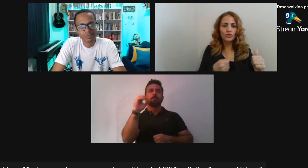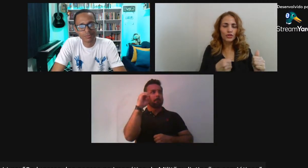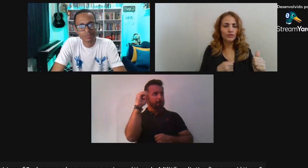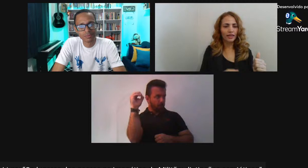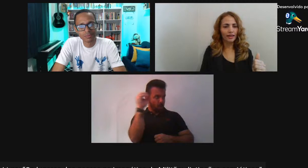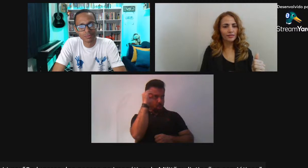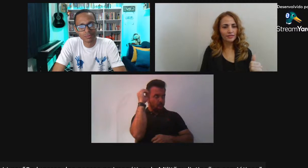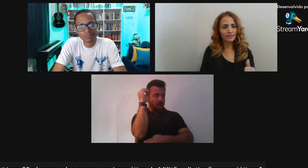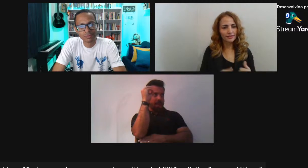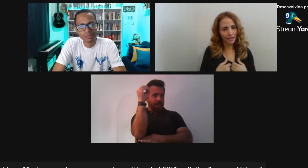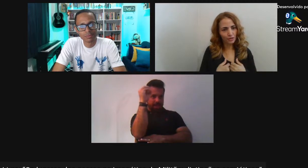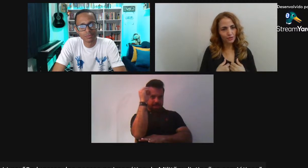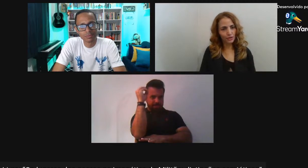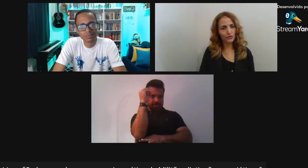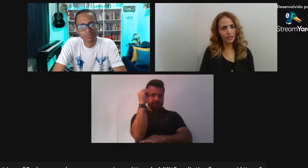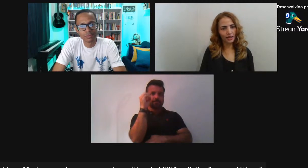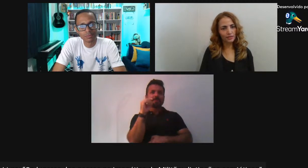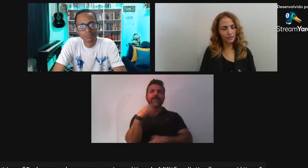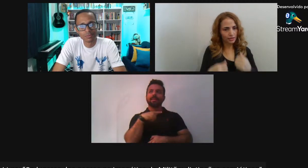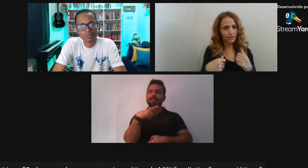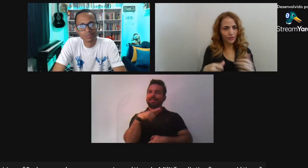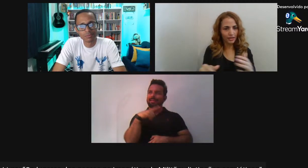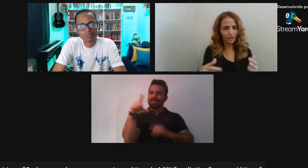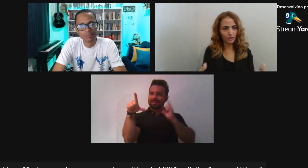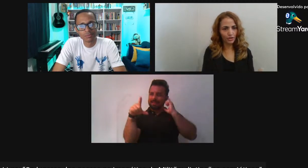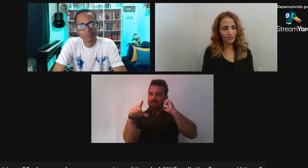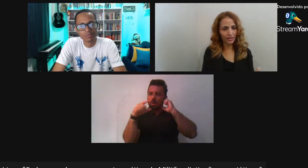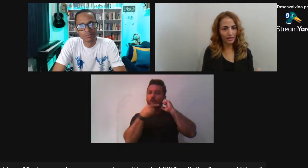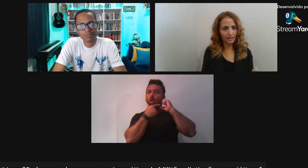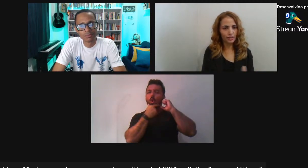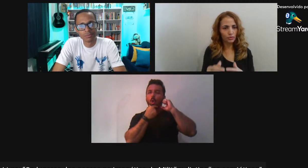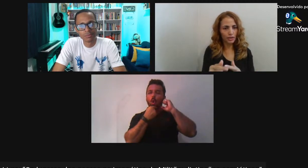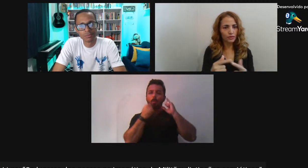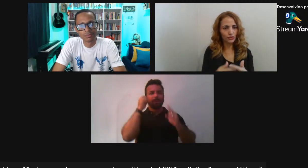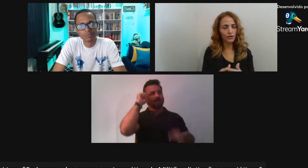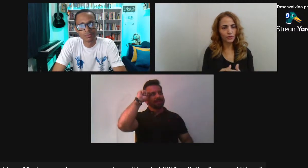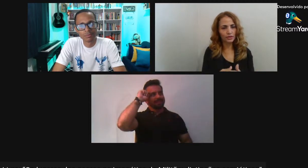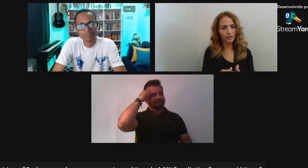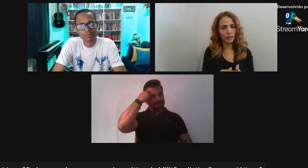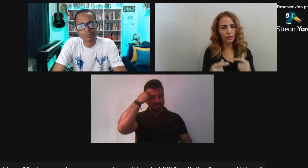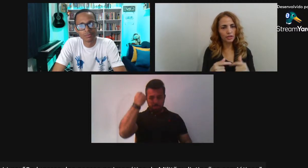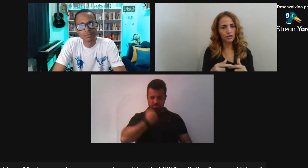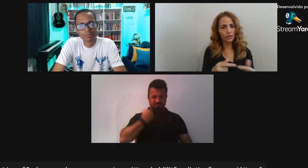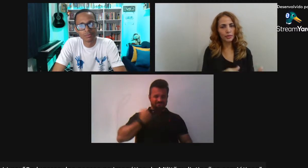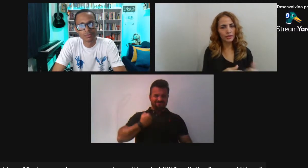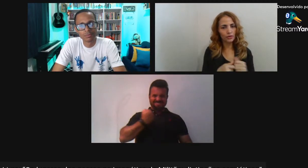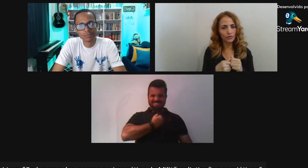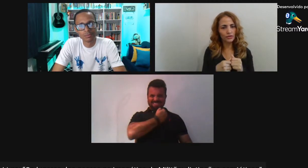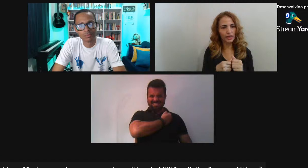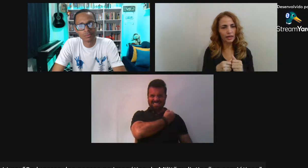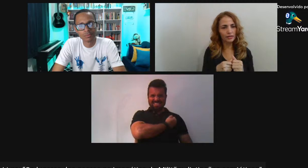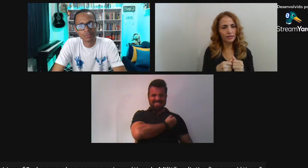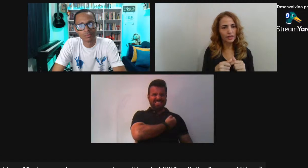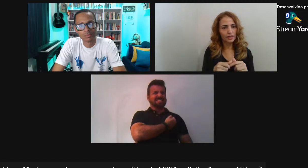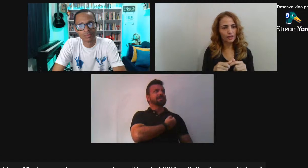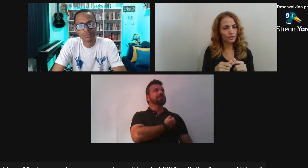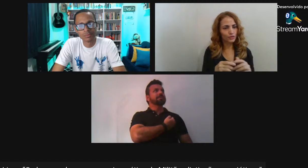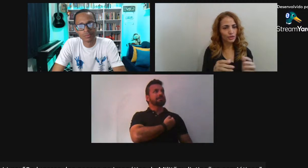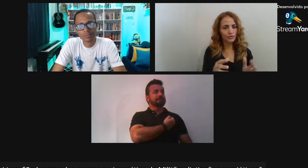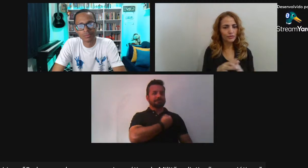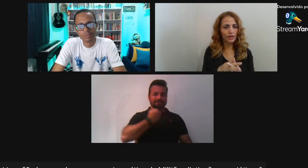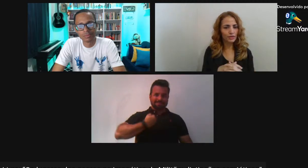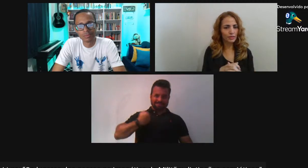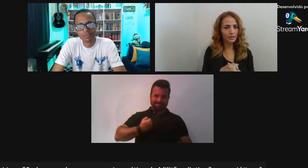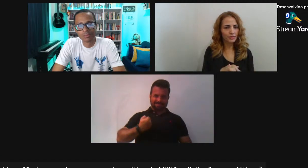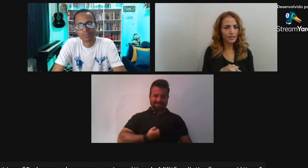Um osso foi esfaqueado Um negro foi esfaqueado E ele se defendeu Ele tentou se defender E um branco esfaqueou A polícia chegou E prendeu O foi esfaqueado Não